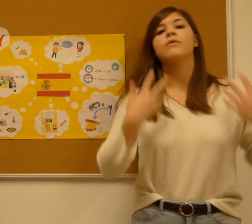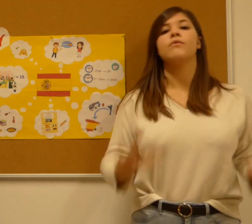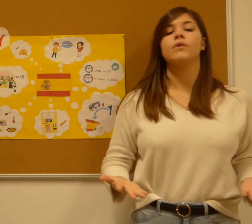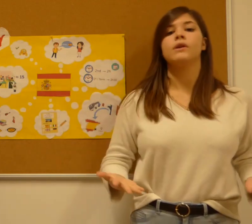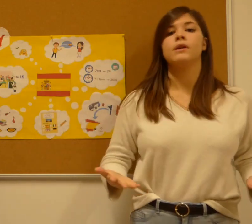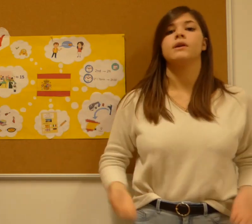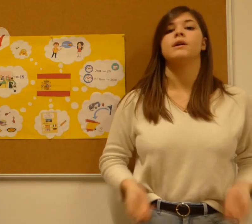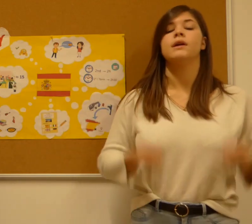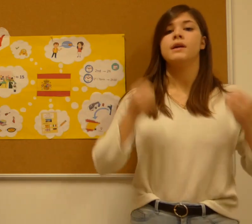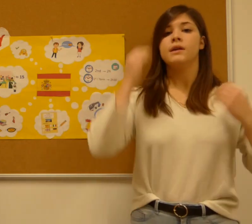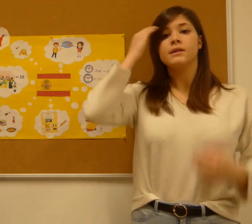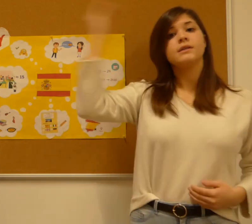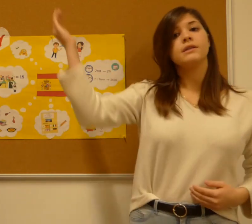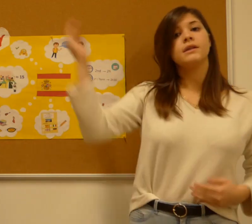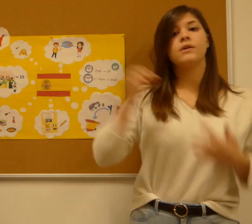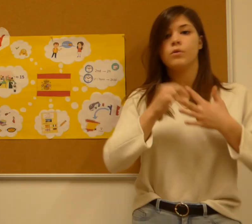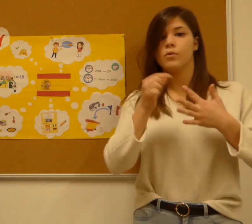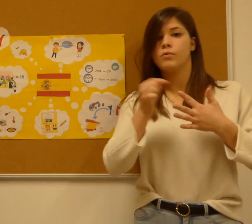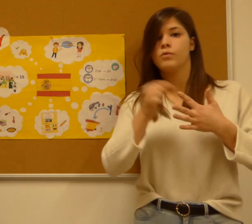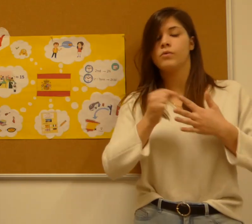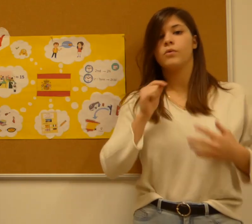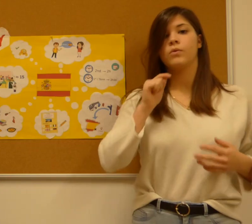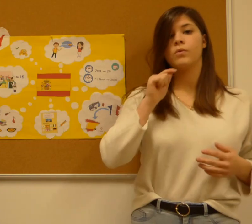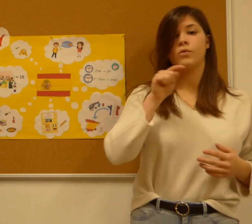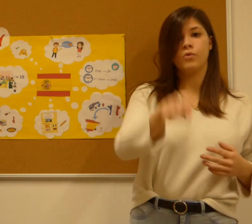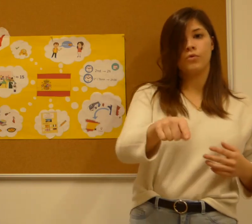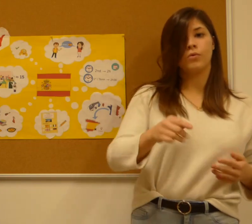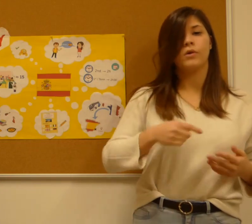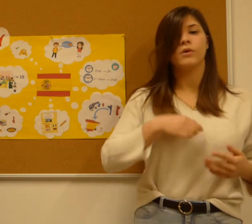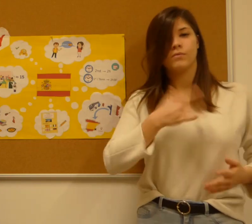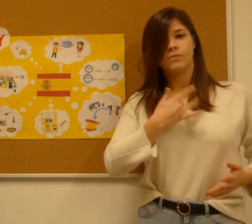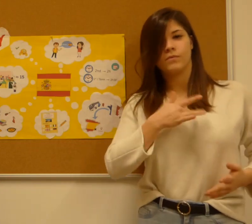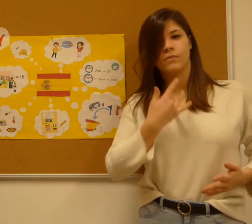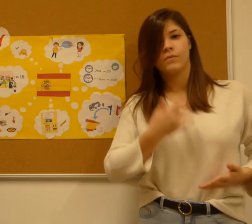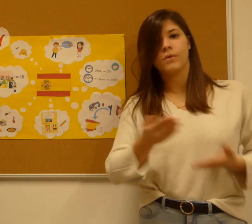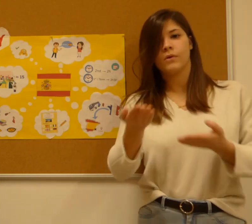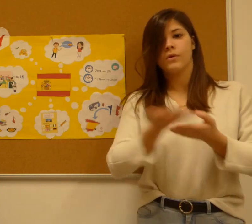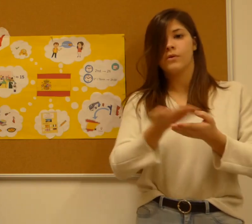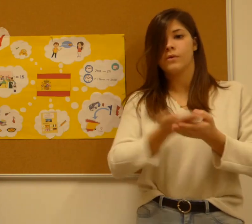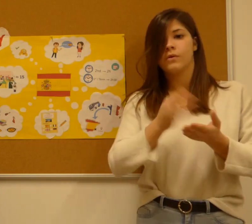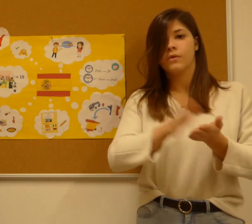Voilà ! Si vous êtes intéressé par cette option, n'oubliez pas de cocher la case sur le dossier d'inscription.